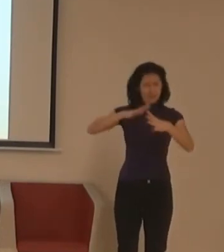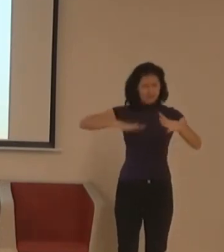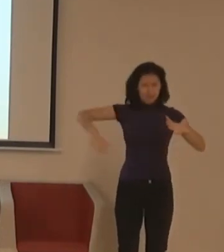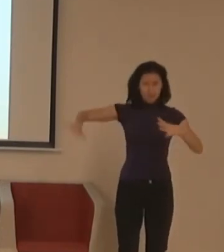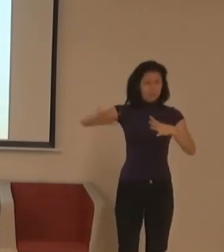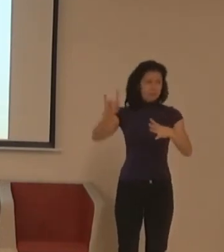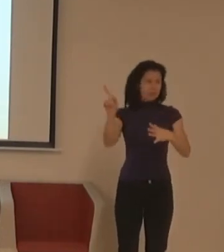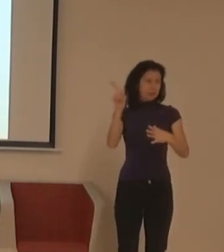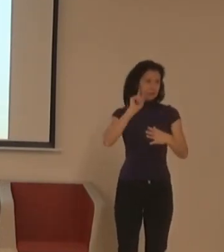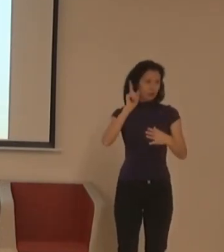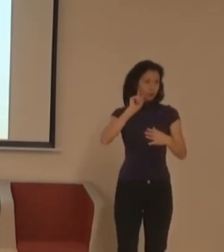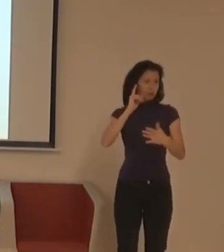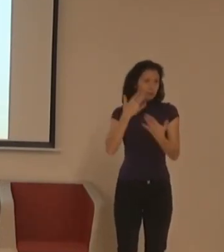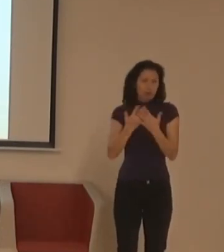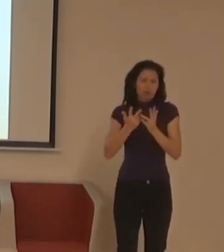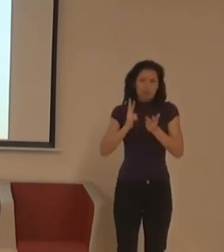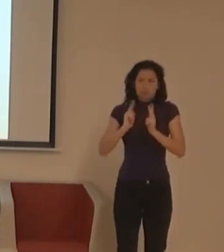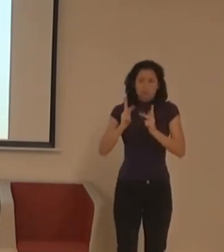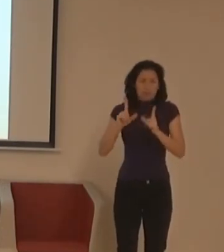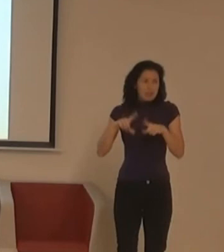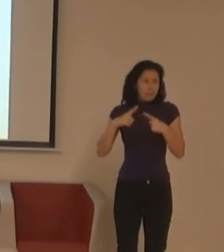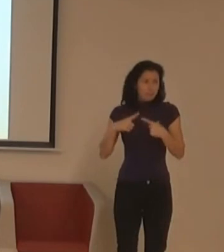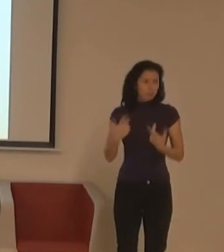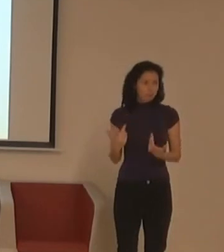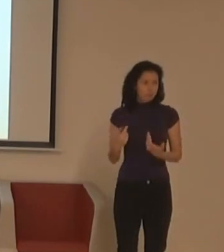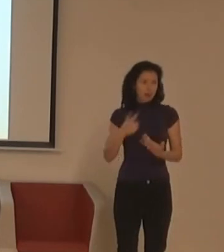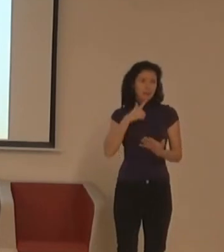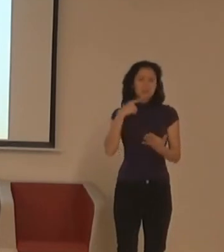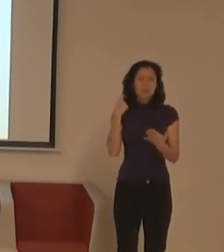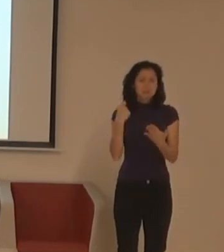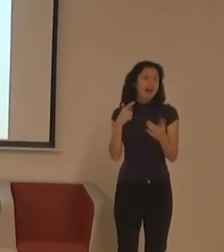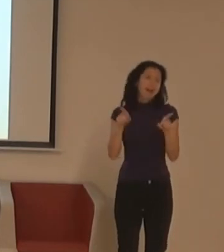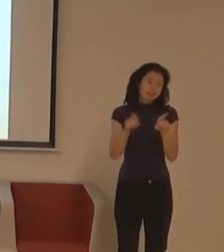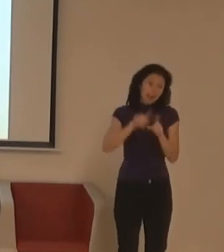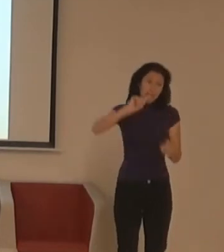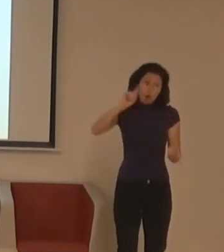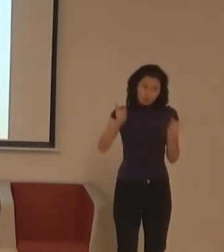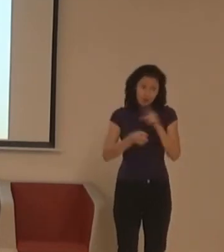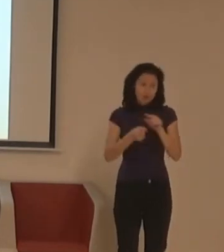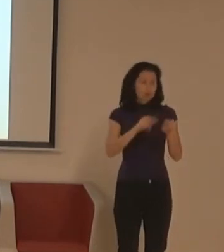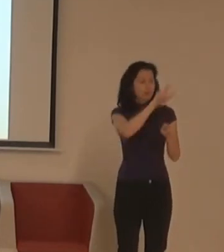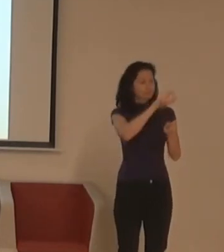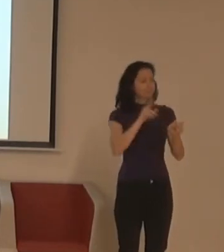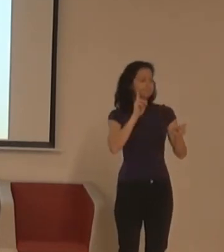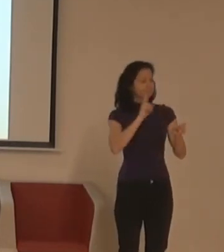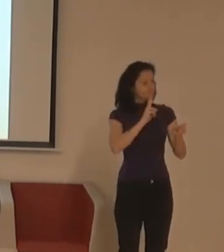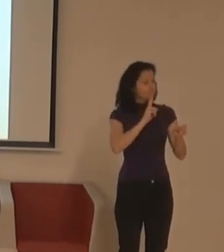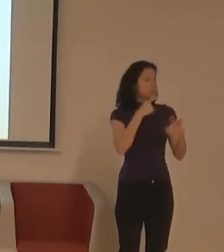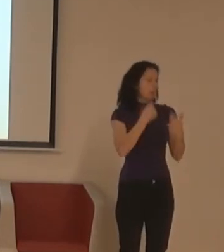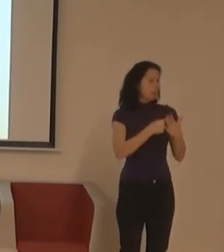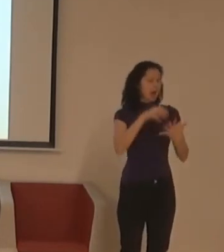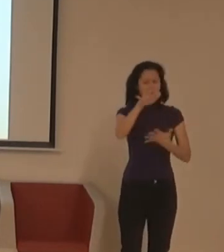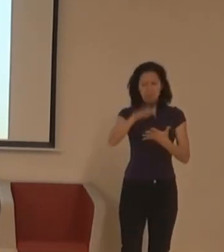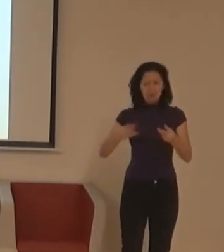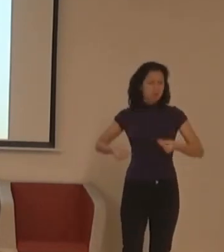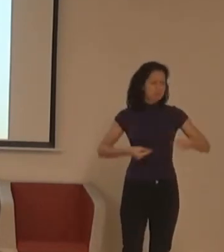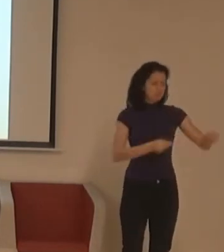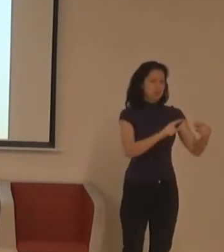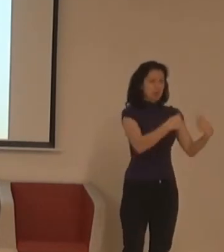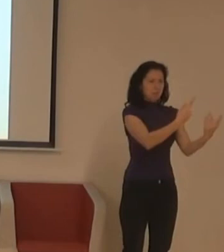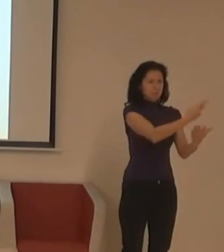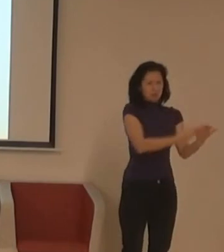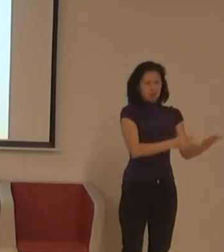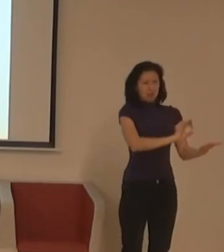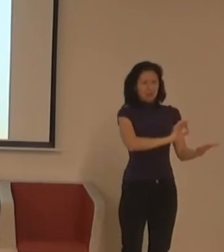když někdo neslyší text, neznamená, že mu dám nějaký psanej text a on si to přečte. Ale potom je tady skapina lidí, která neocení to, že máme tlumočenou